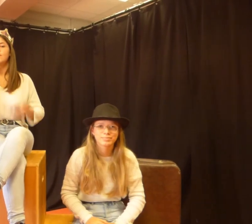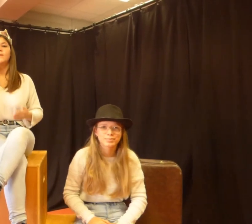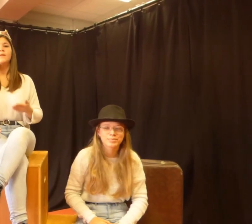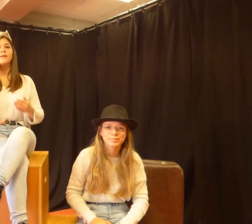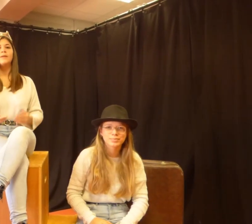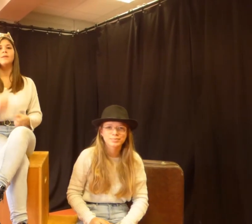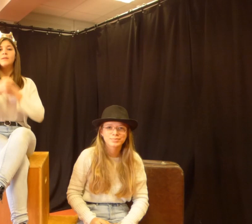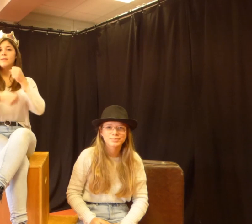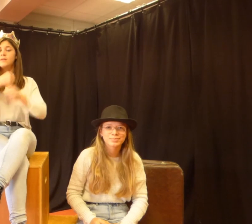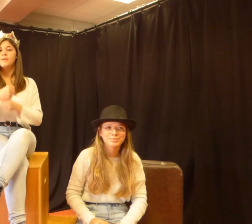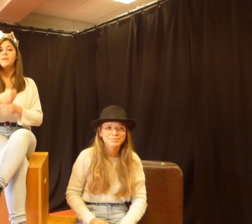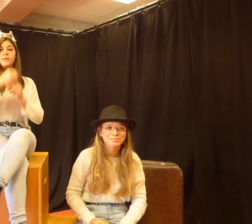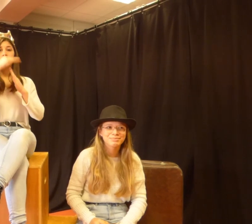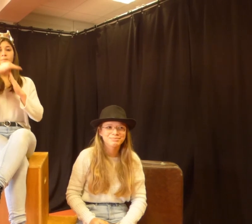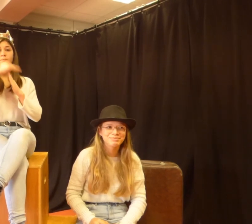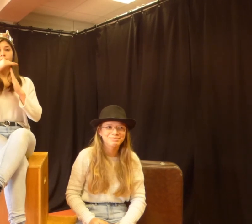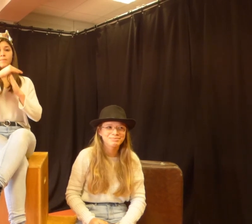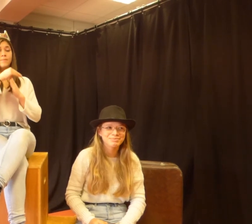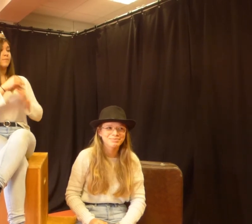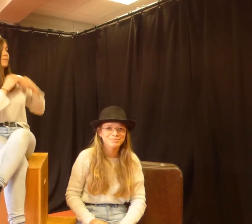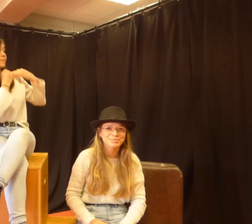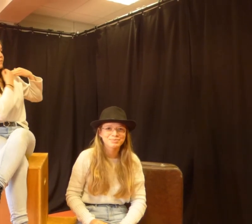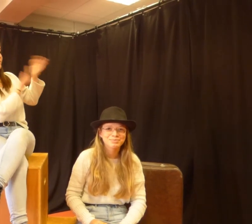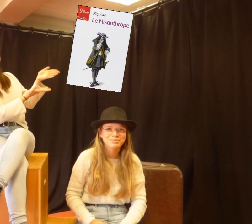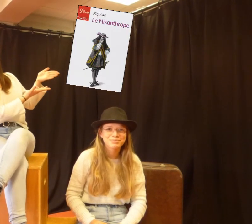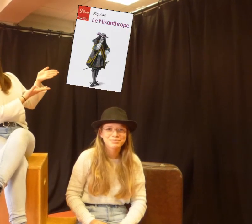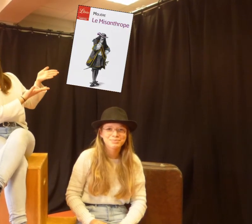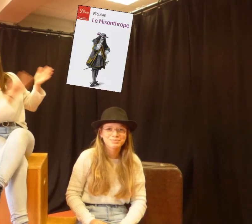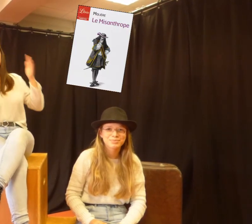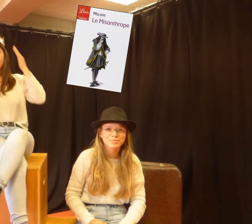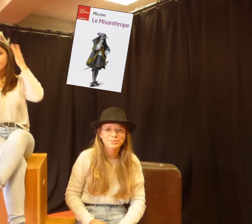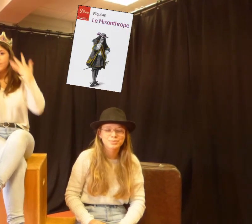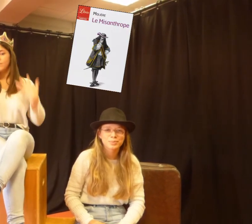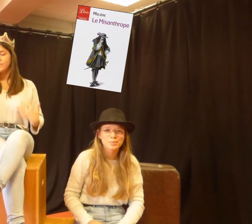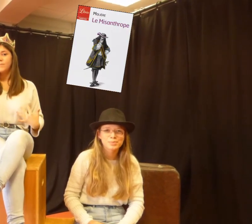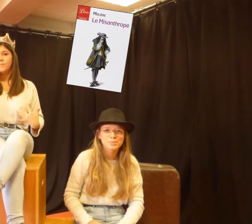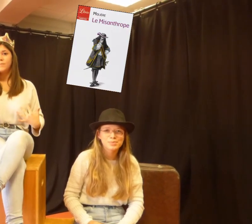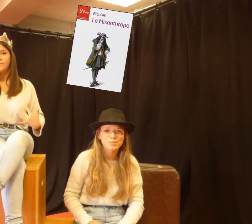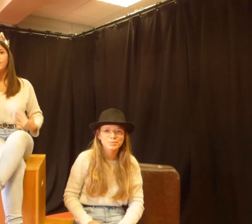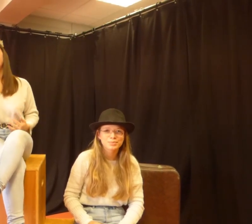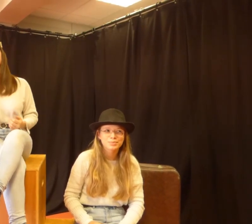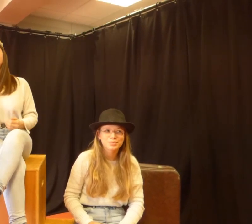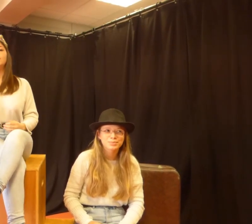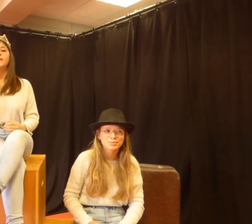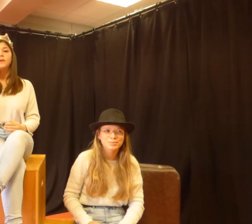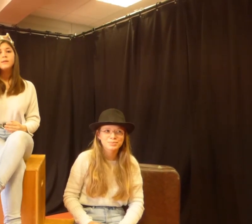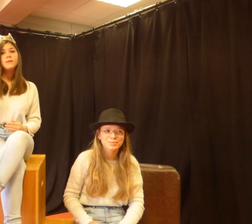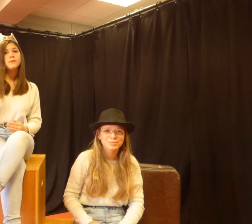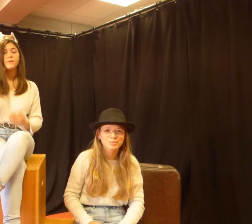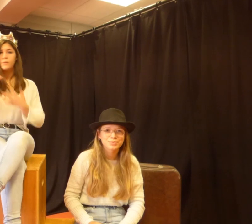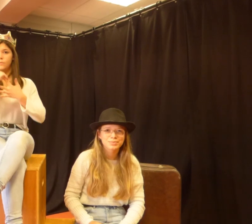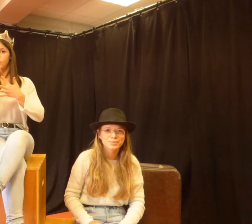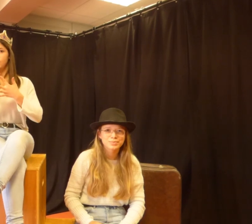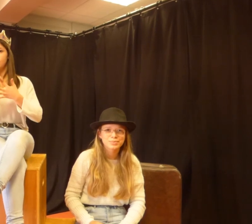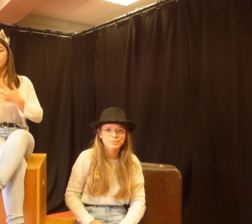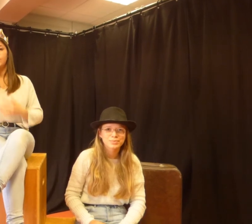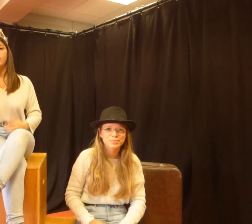Cette année, en terminale, on étudie le misanthrope de Molière. Si cette option t'intéresse,